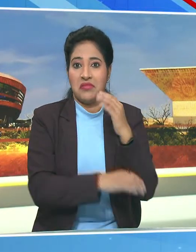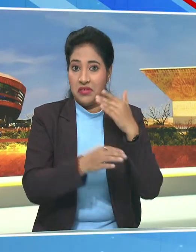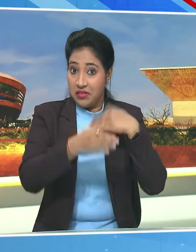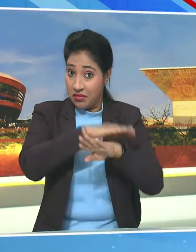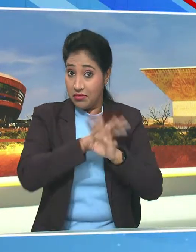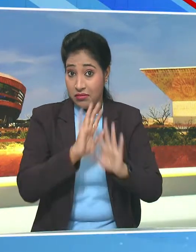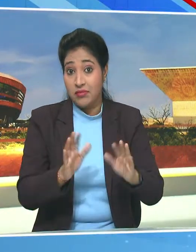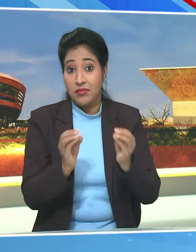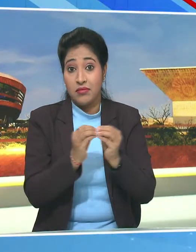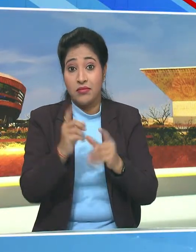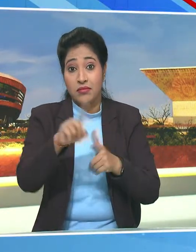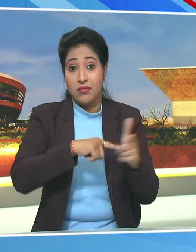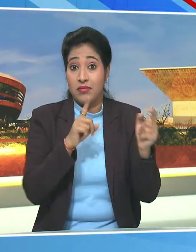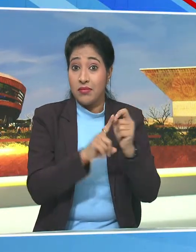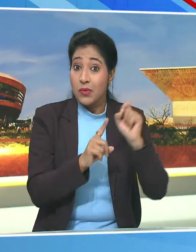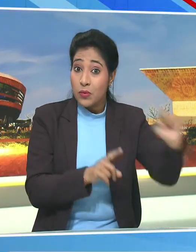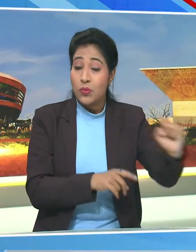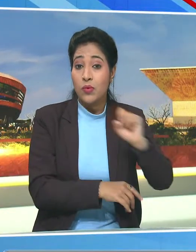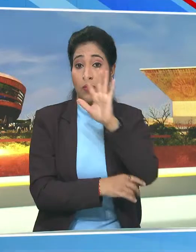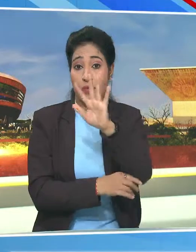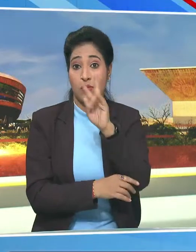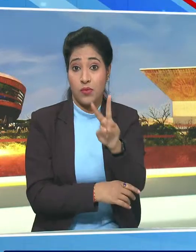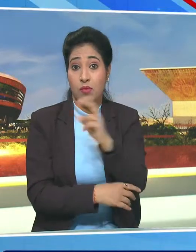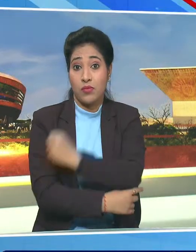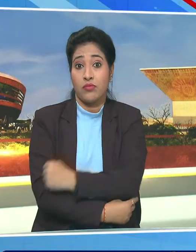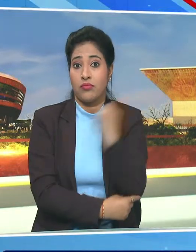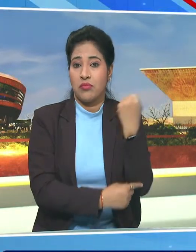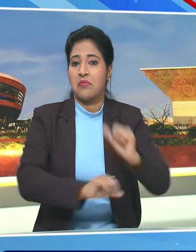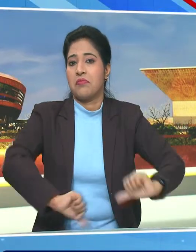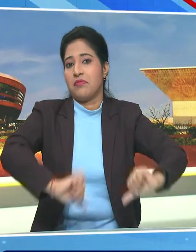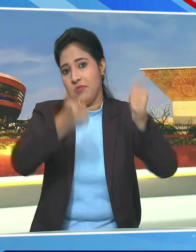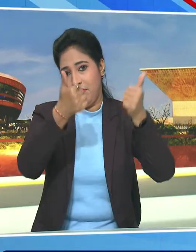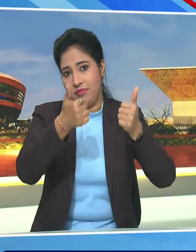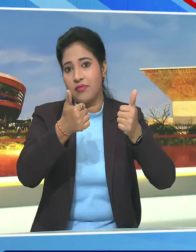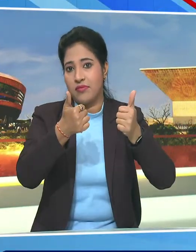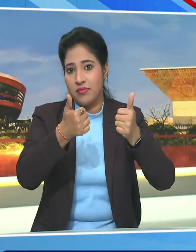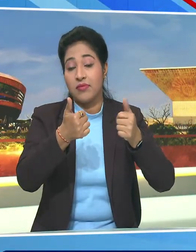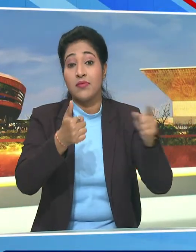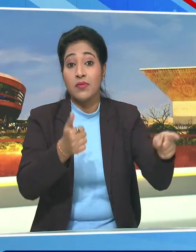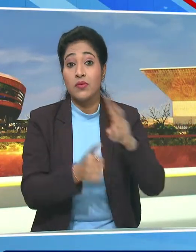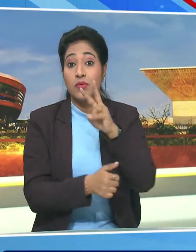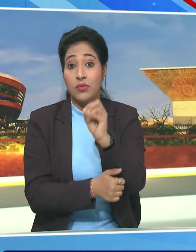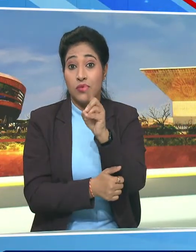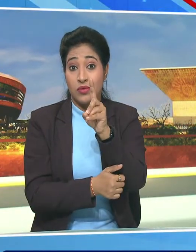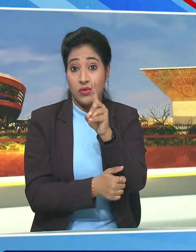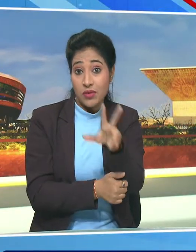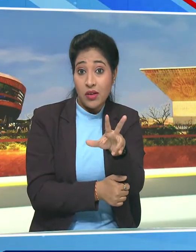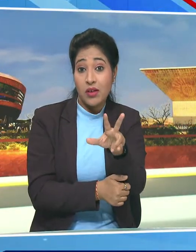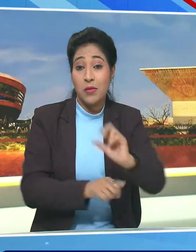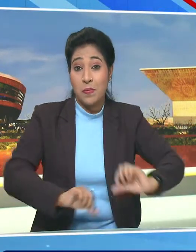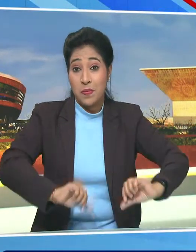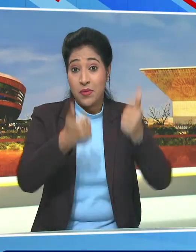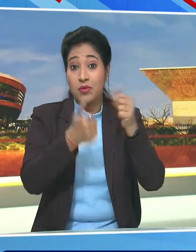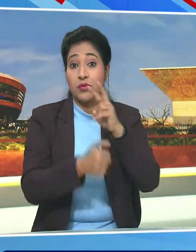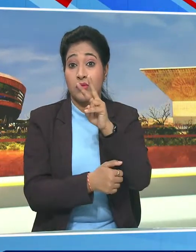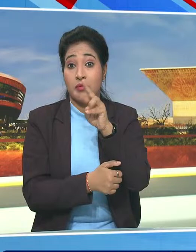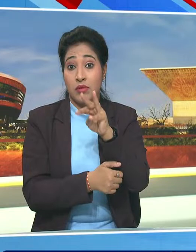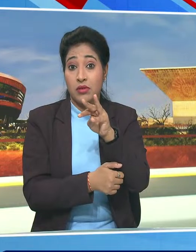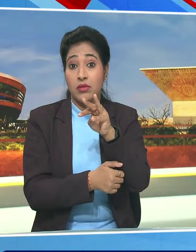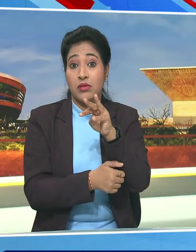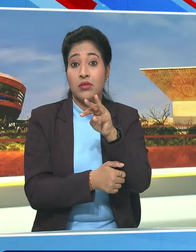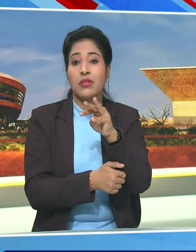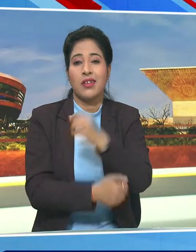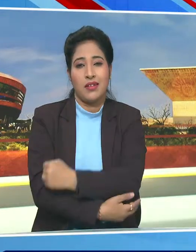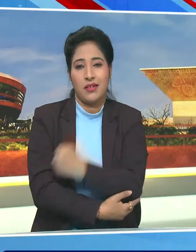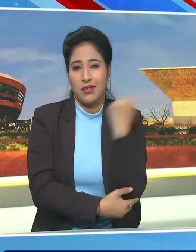इनमें बीजेपी ने 52 सीटों पर जीत हासिल की है जो 2018 में जीती गई 23 सीटों